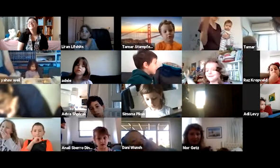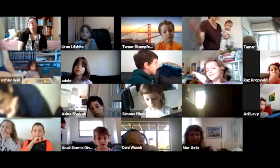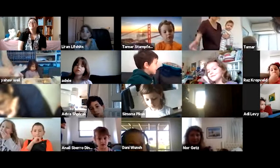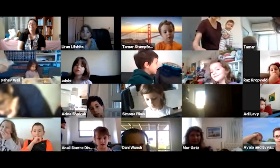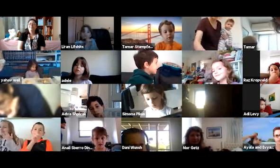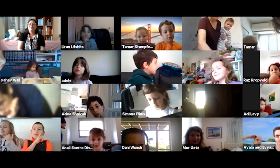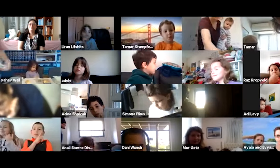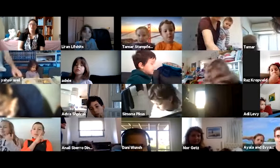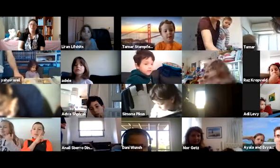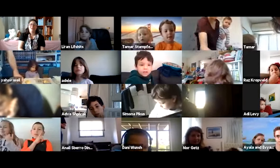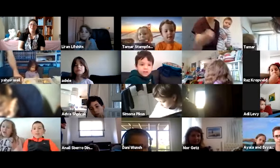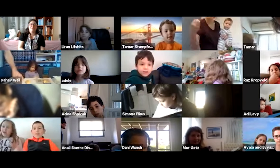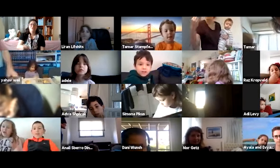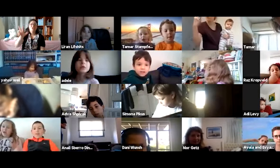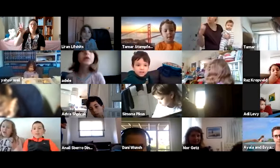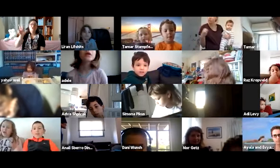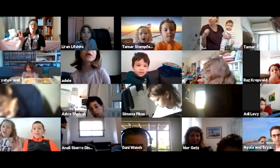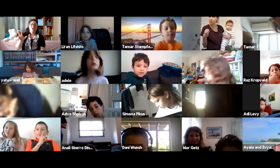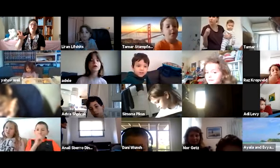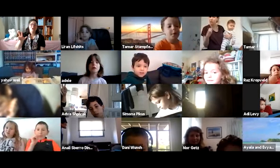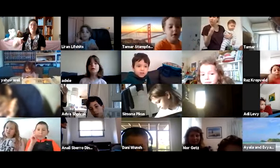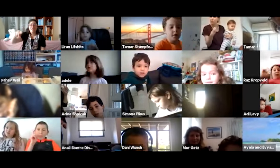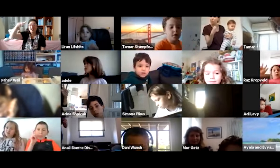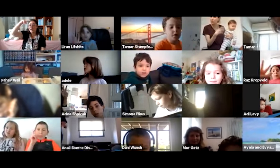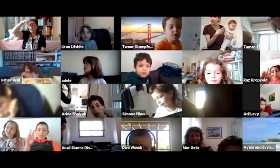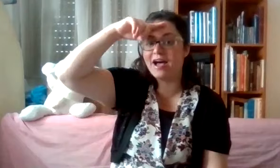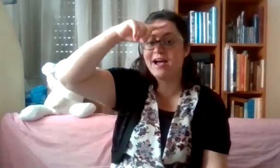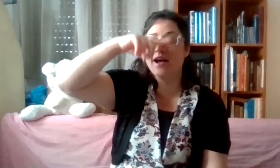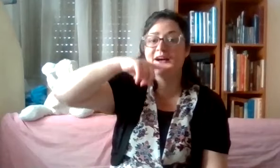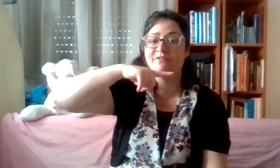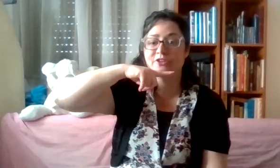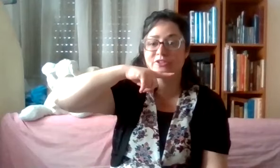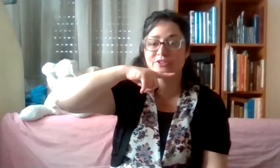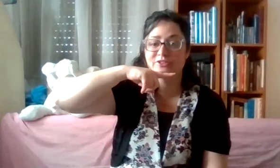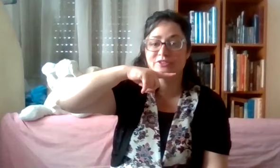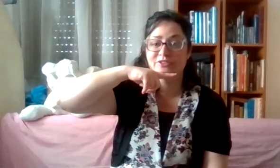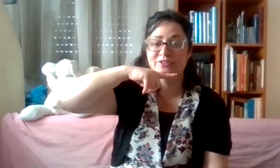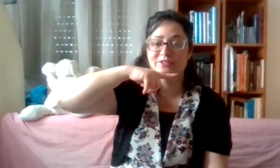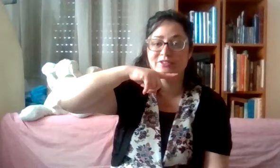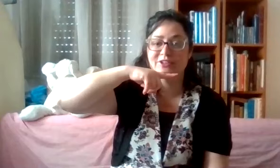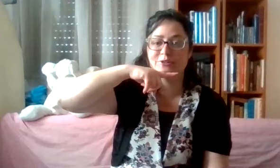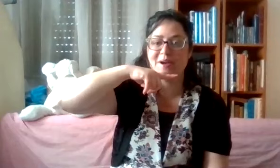אז אנחנו עושים שלושה אבות. שלושה אבות. עוד פעם.